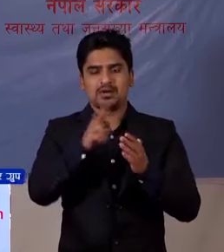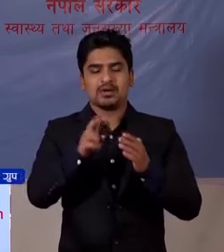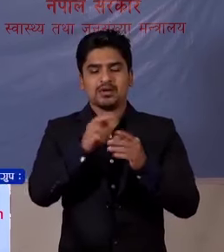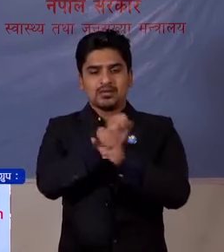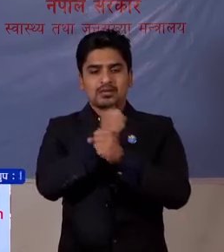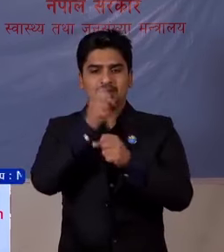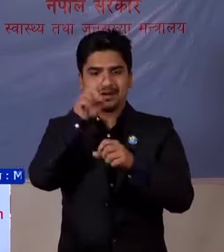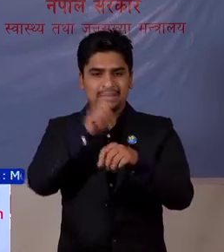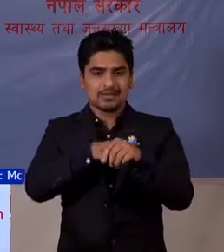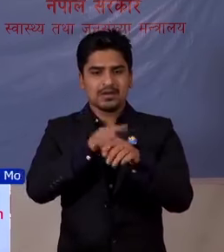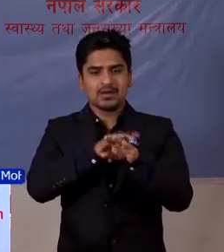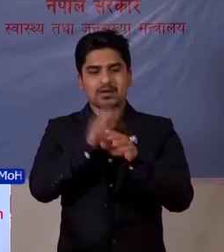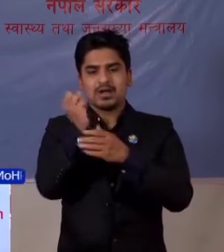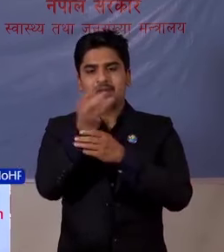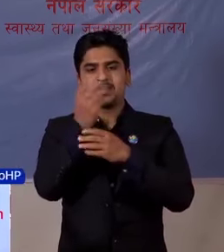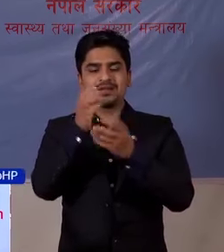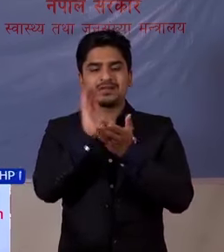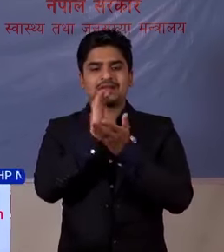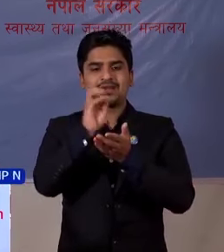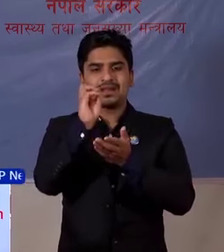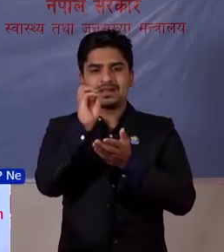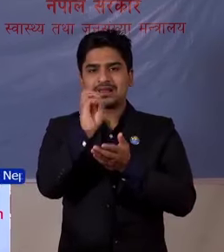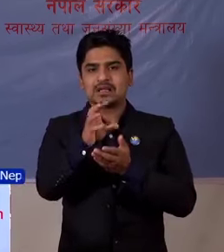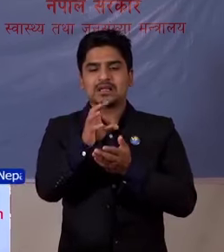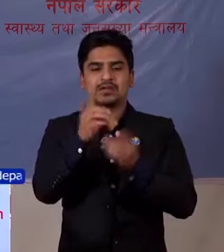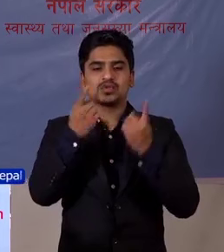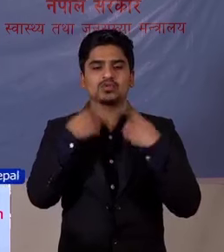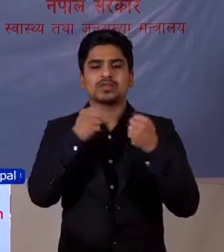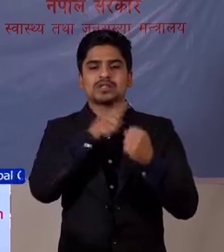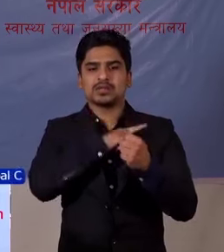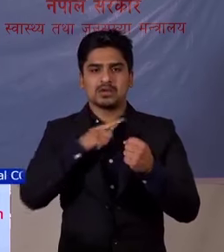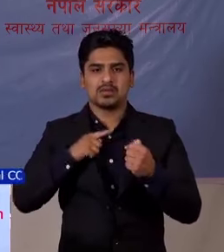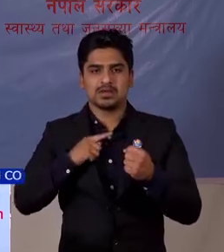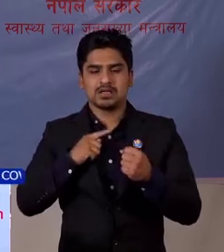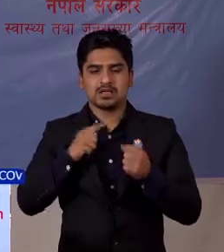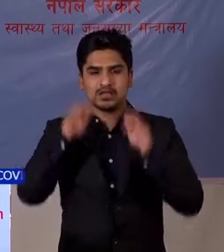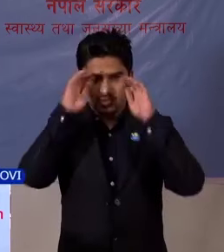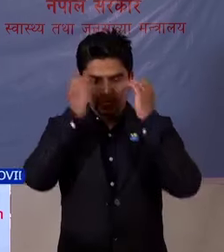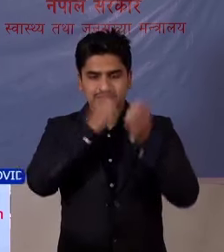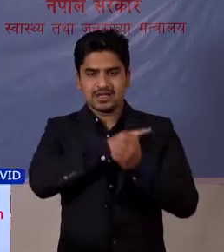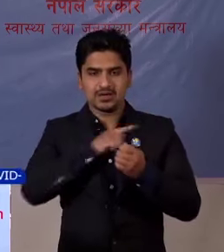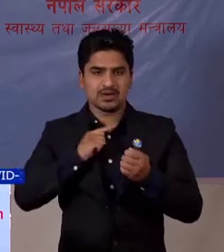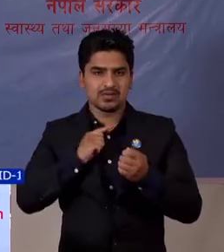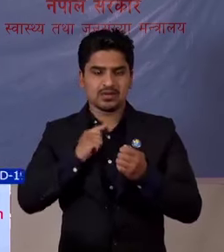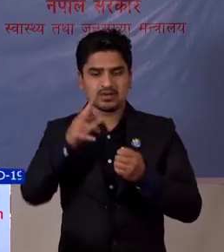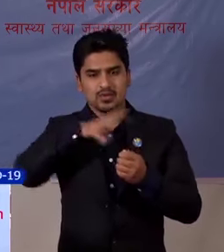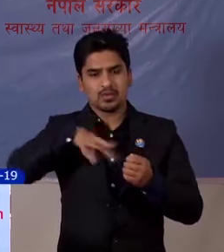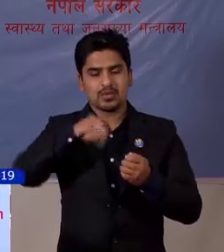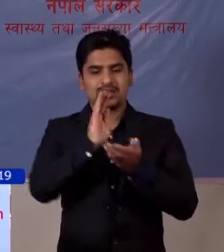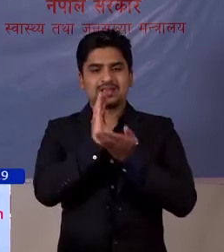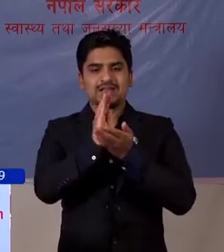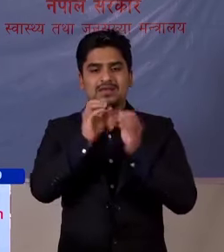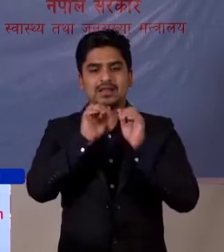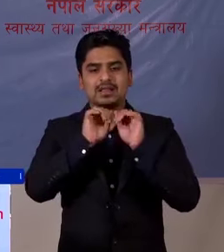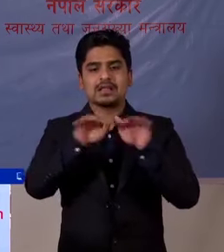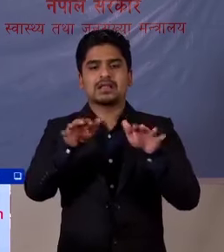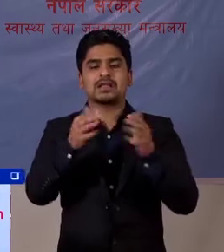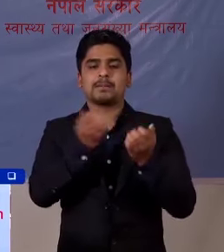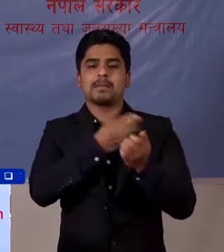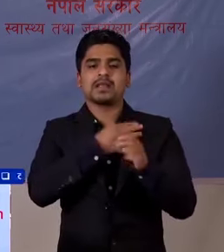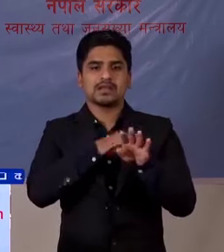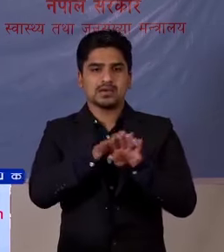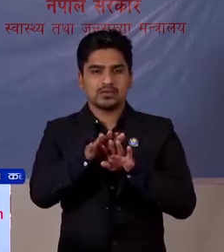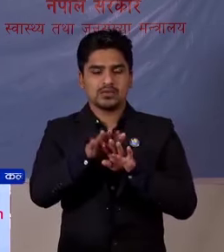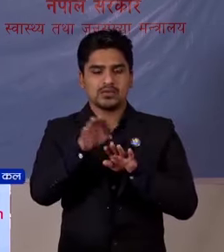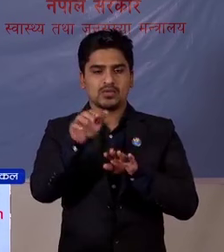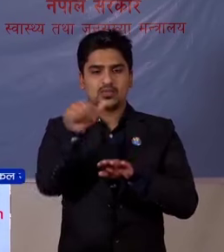संखाट को गरीओं अर्थ याबसेको कुल दिना लागी राखनू भएका स्वास्तिकर्मी शुरक्षाकर्मी लगायत का सबई सेवा प्रभागर्ने बेक्ति हरू